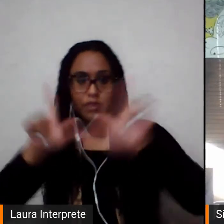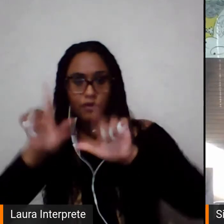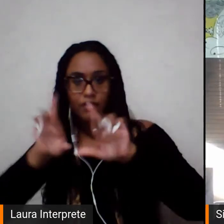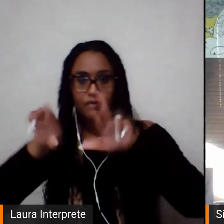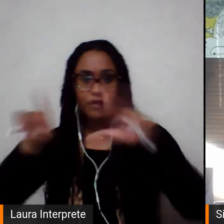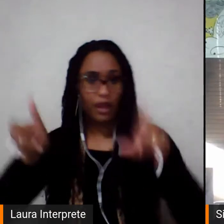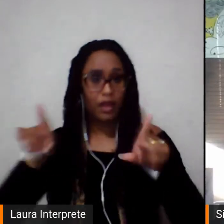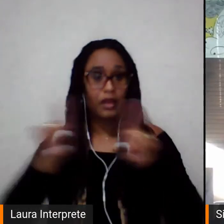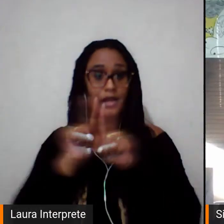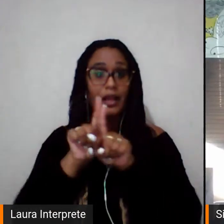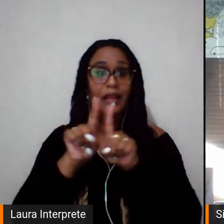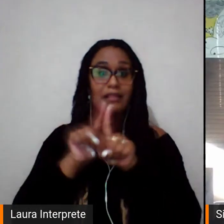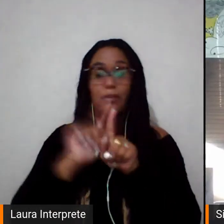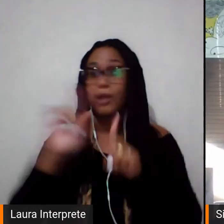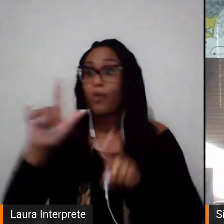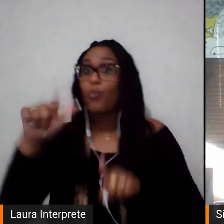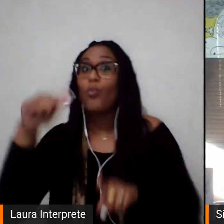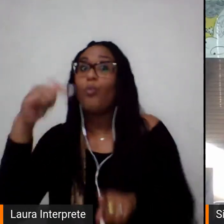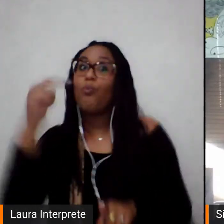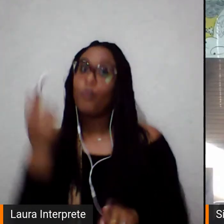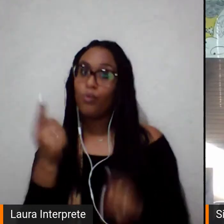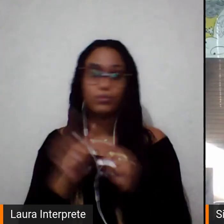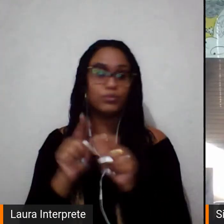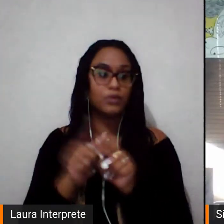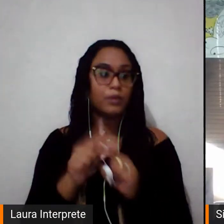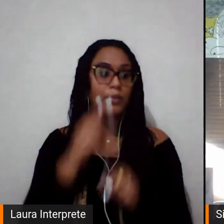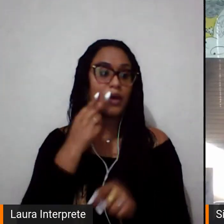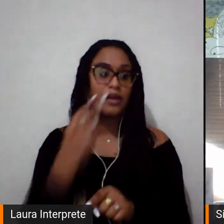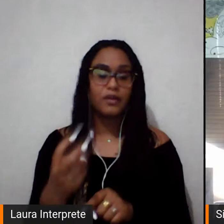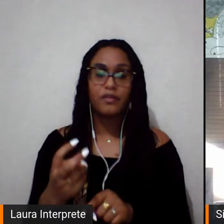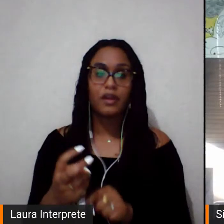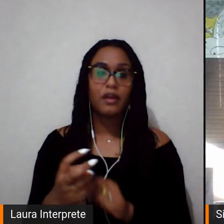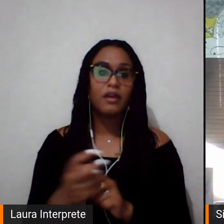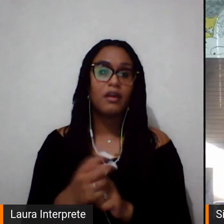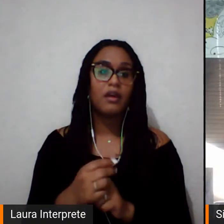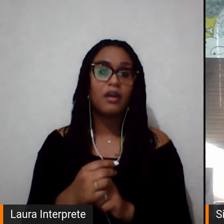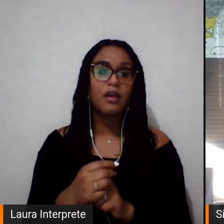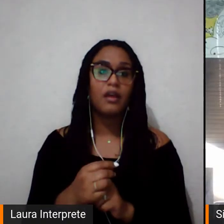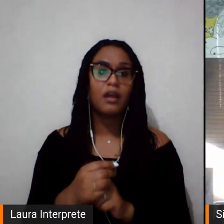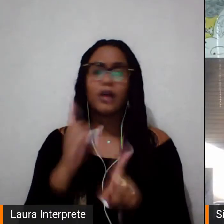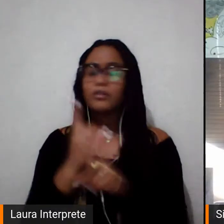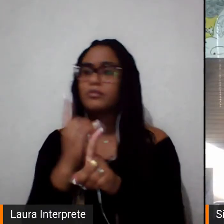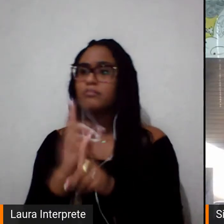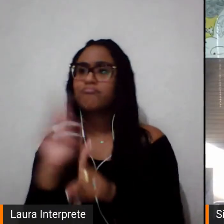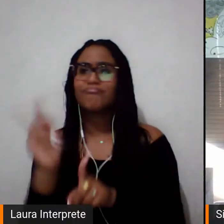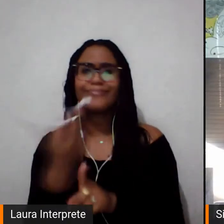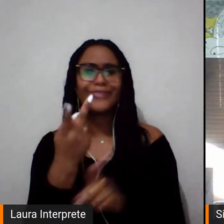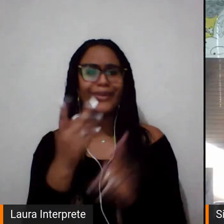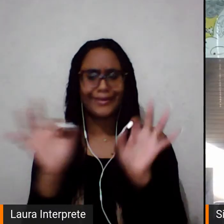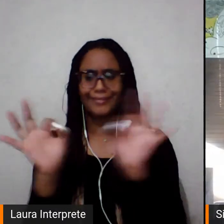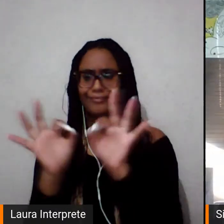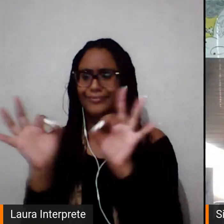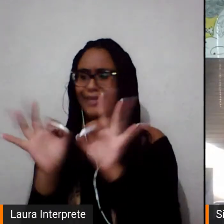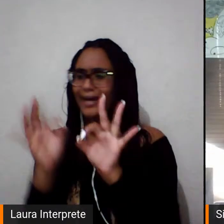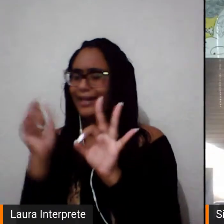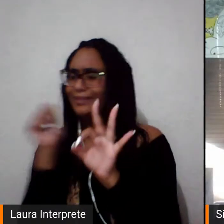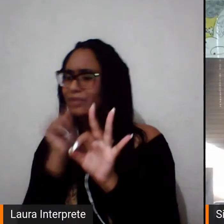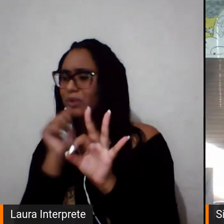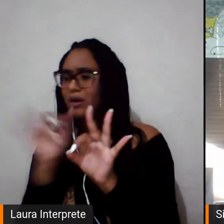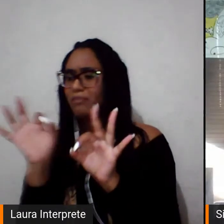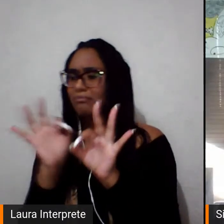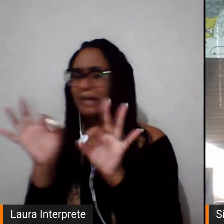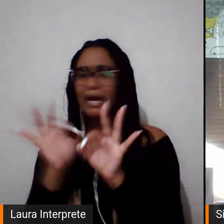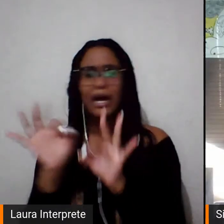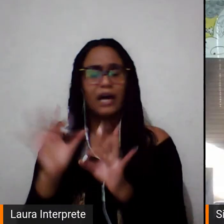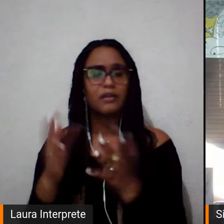clubes. Quando a gente vai procurar a história, a gente não consegue localizar as mulheres lá, não porque elas não tiveram lá, mas é porque não